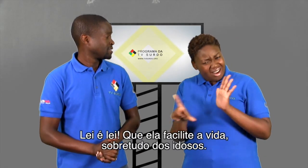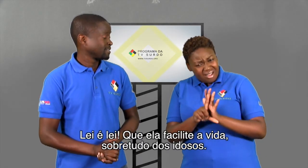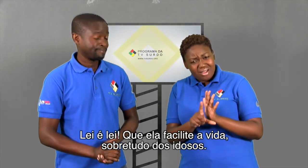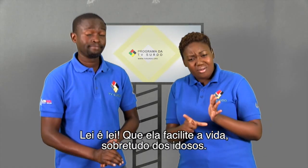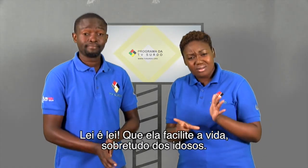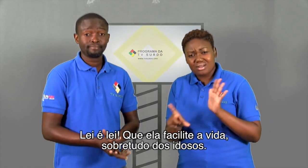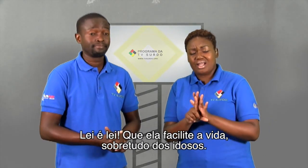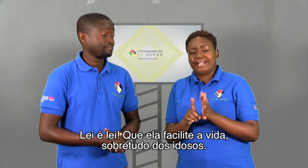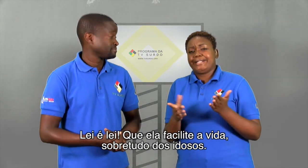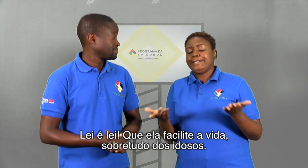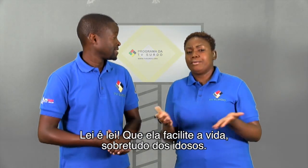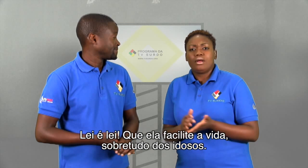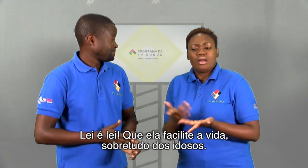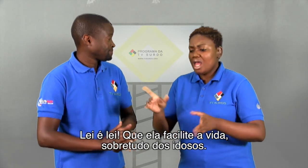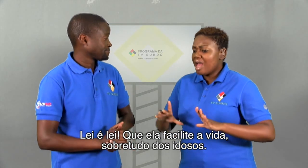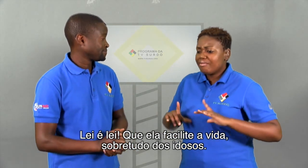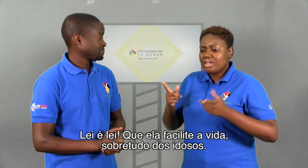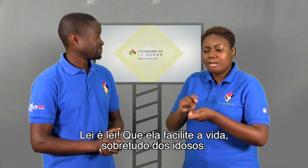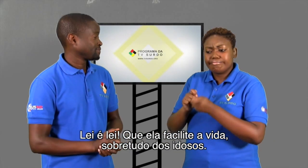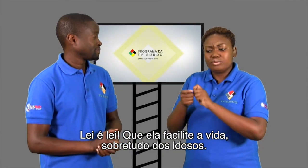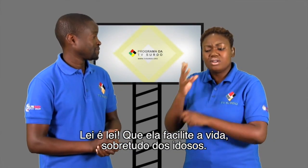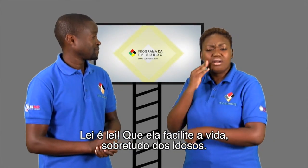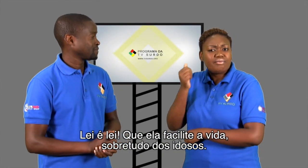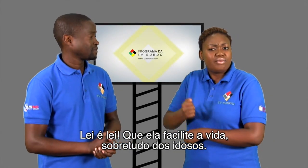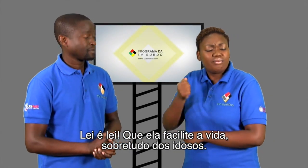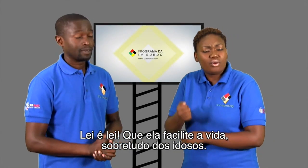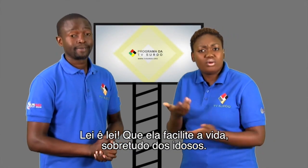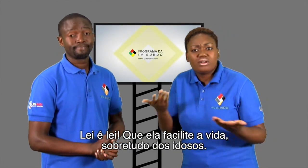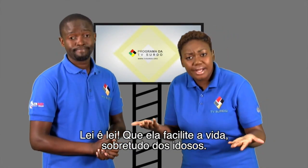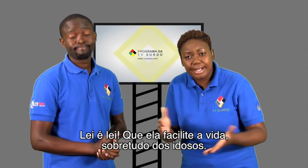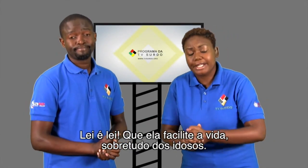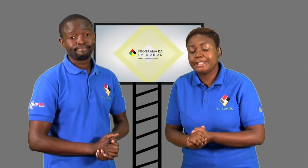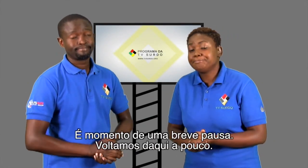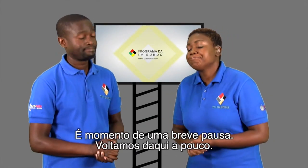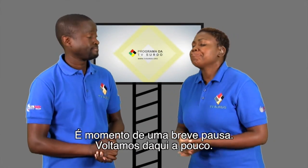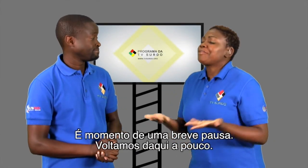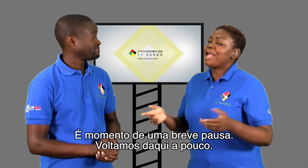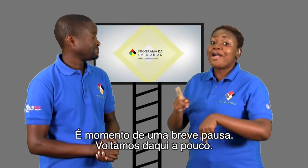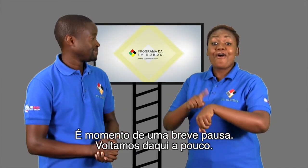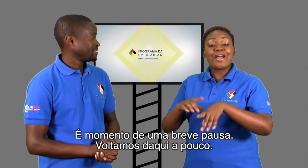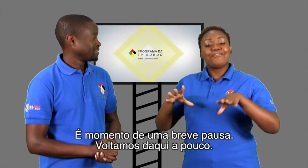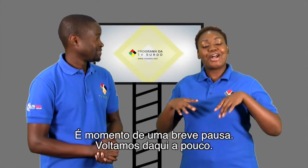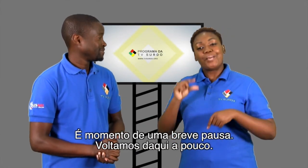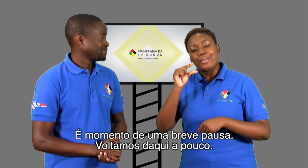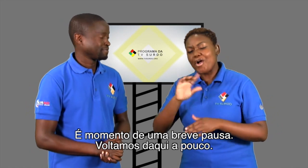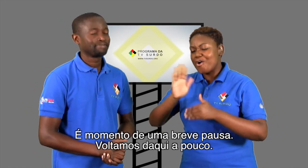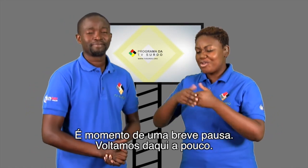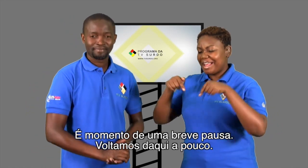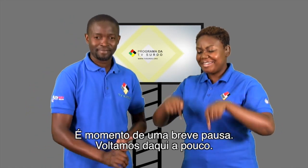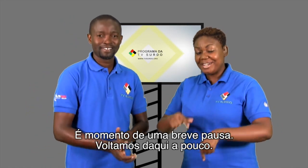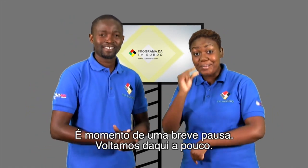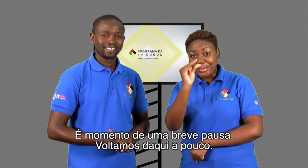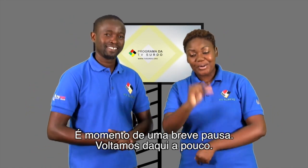Lei. É lei. Que ela facilite a vida, sobretudo dos idosos. É momento de uma breve pausa.